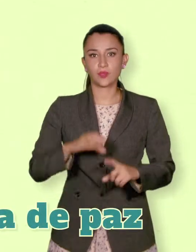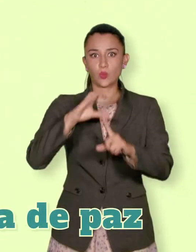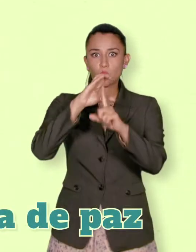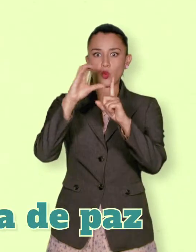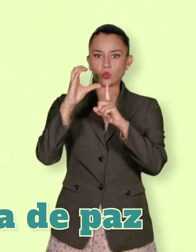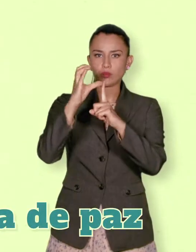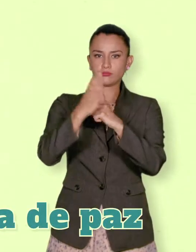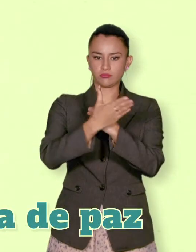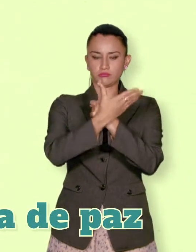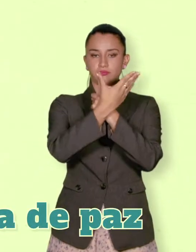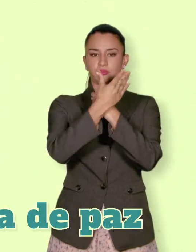Cultura de Paz